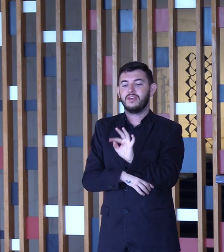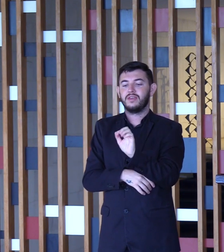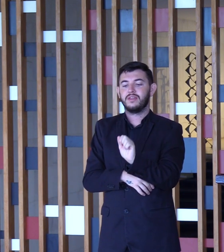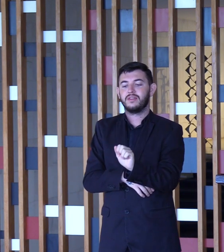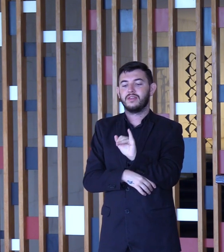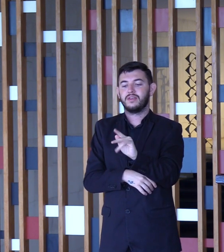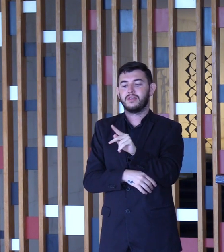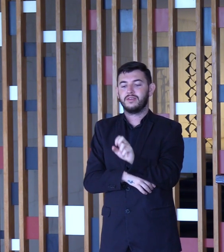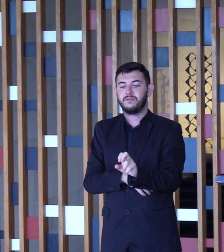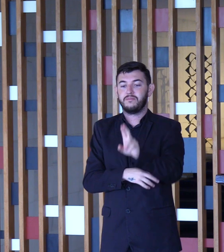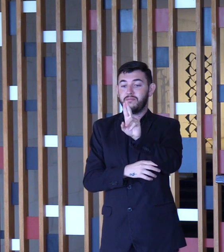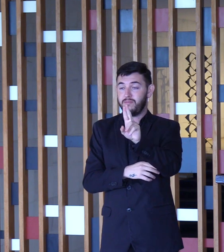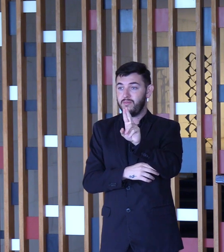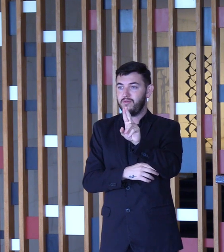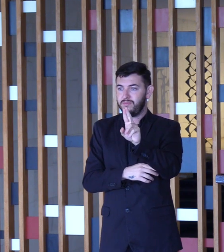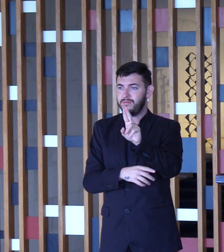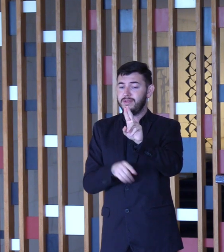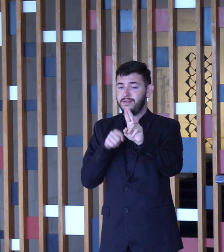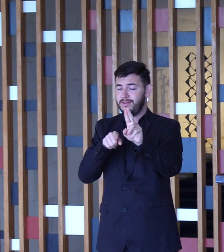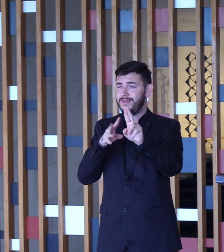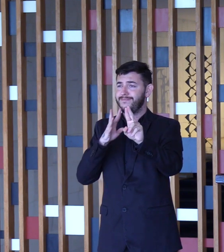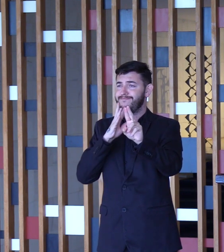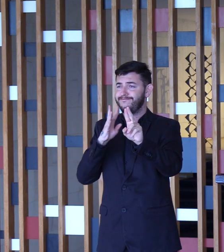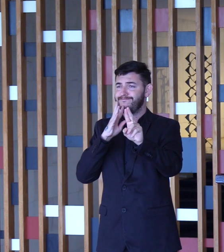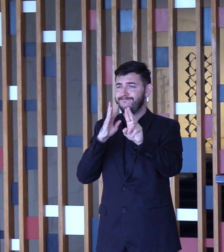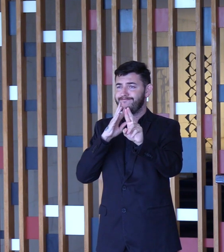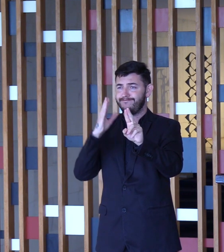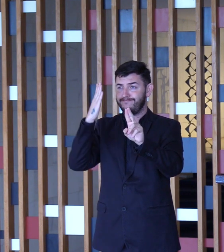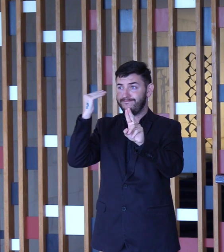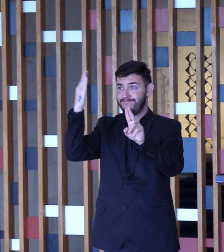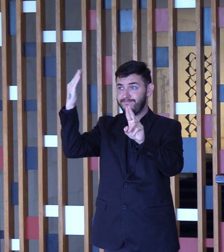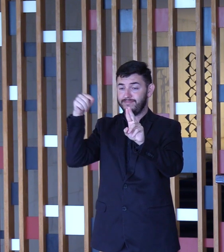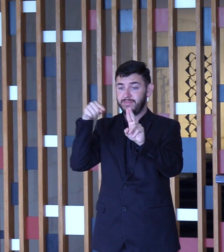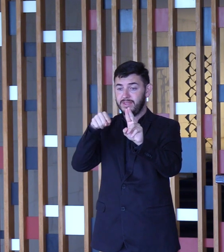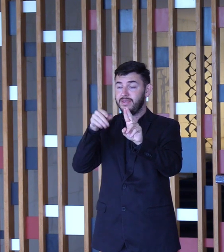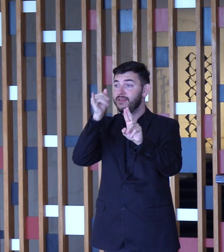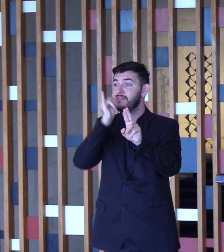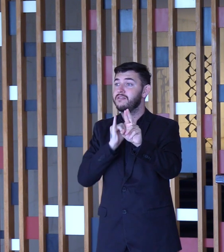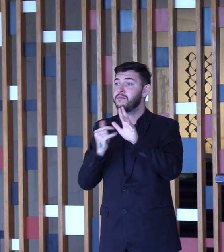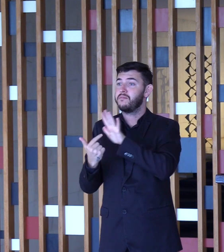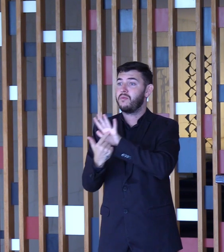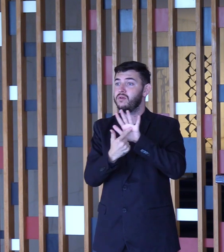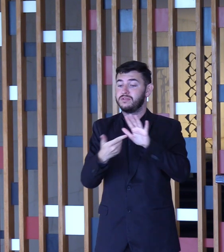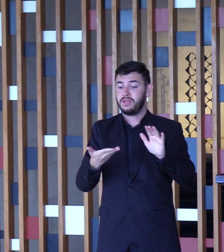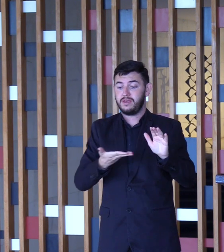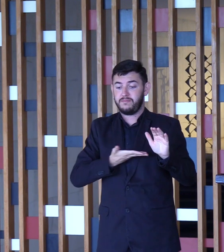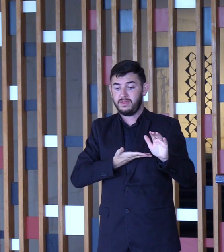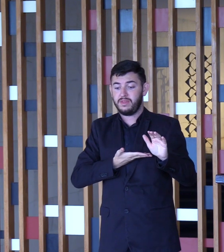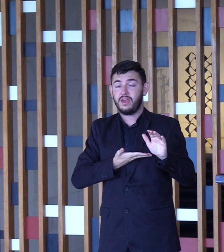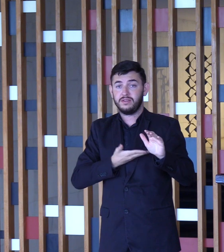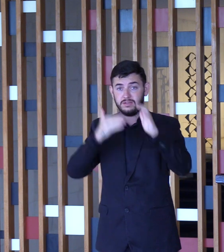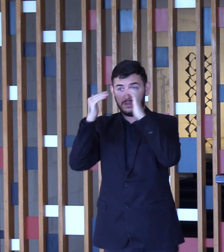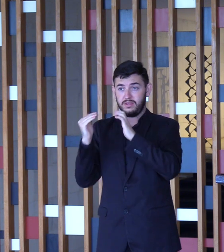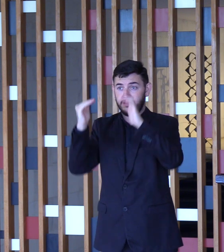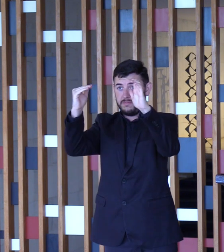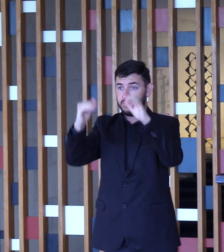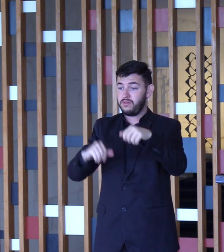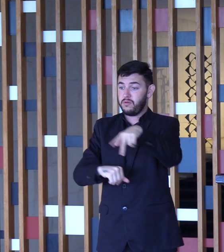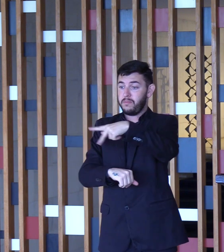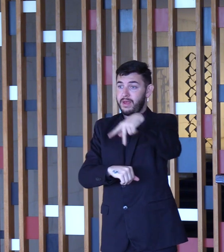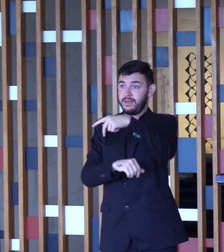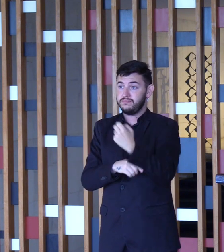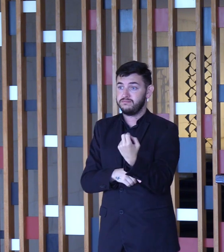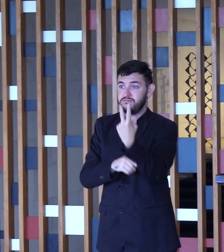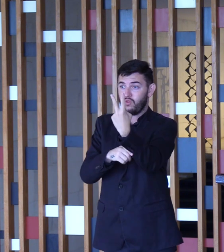entidade reconhecida mundialmente como exemplo de amizade e respeito entre duas nações. Sua